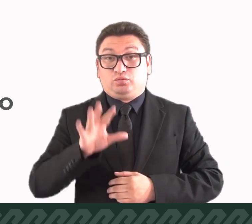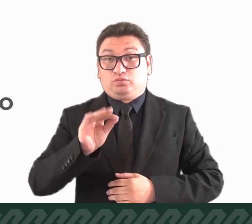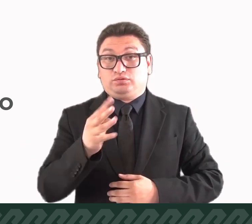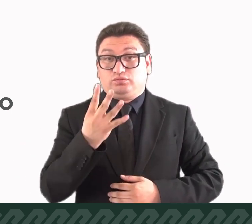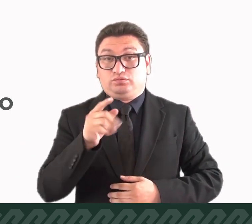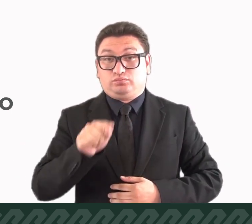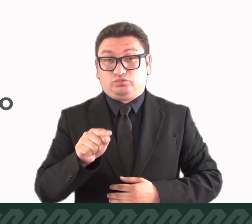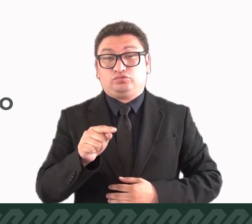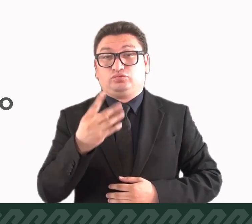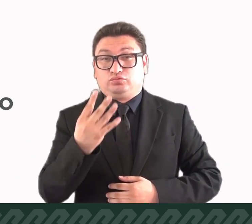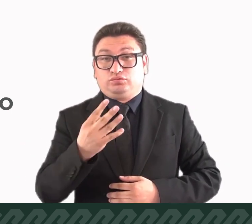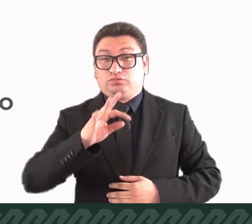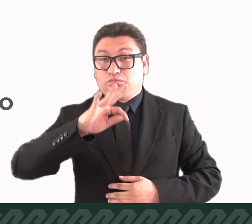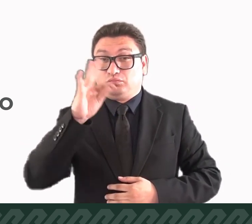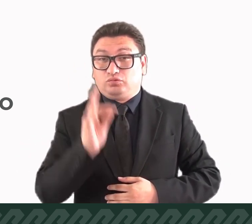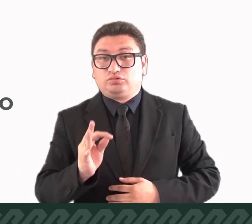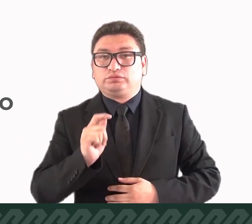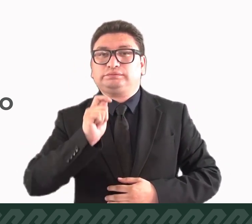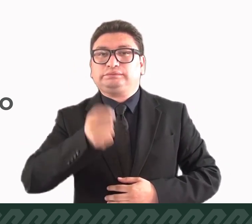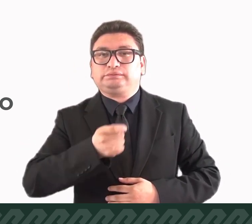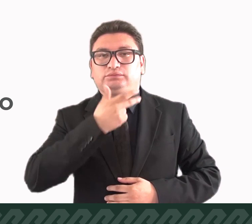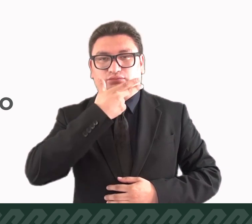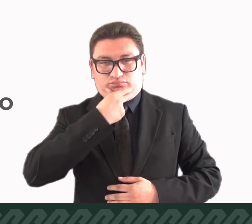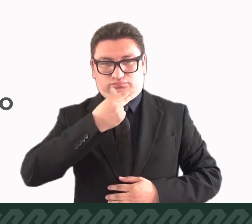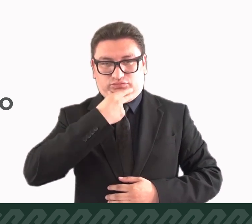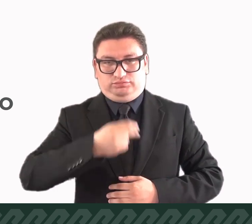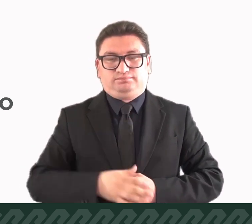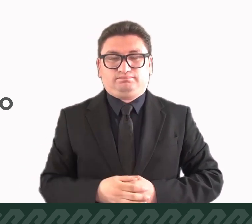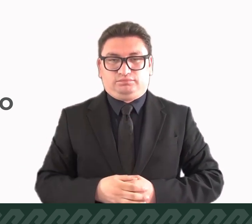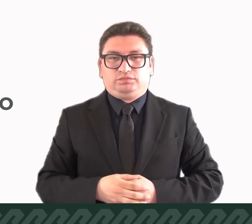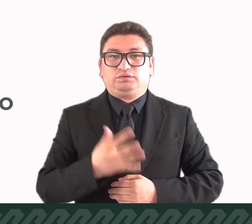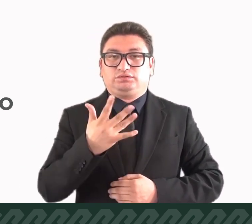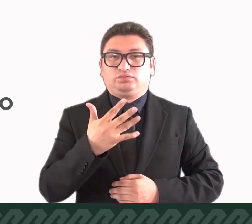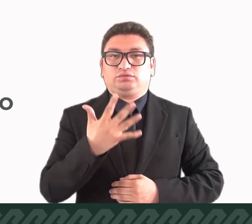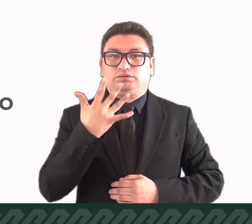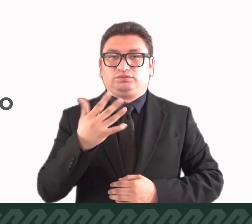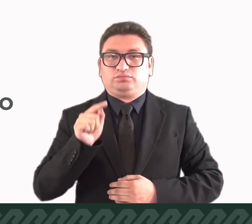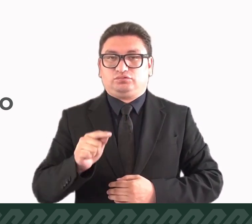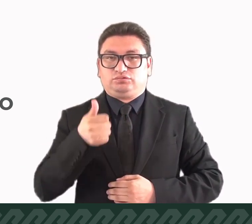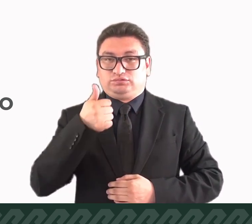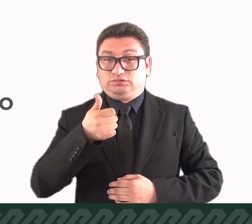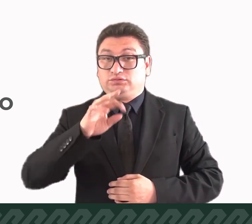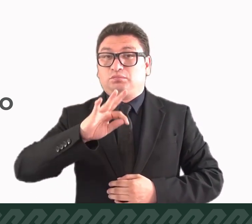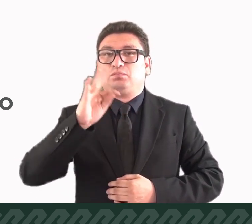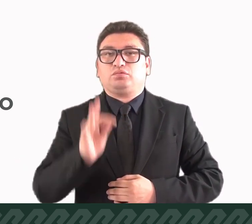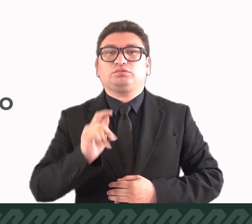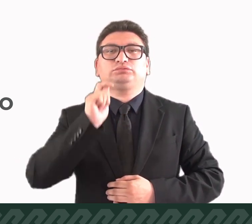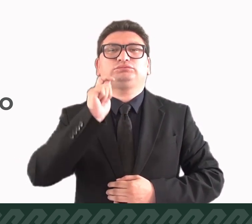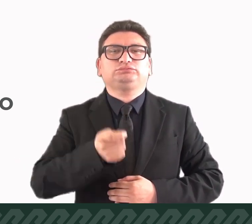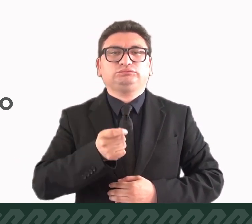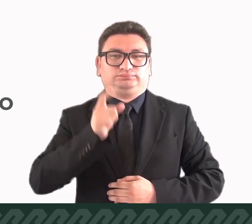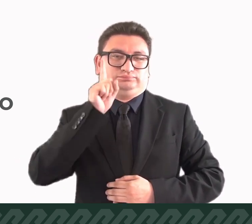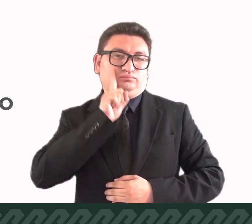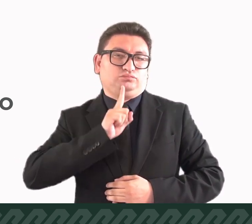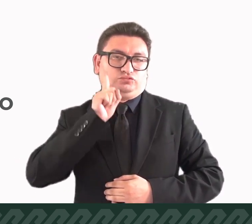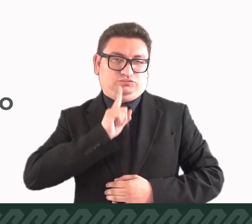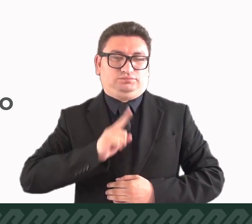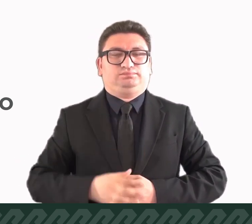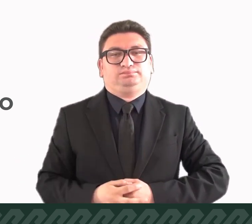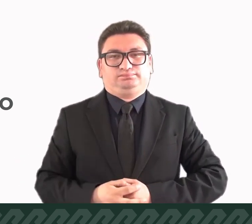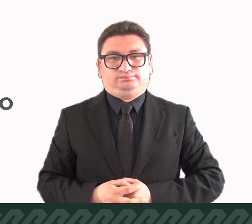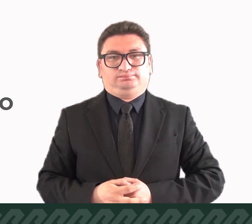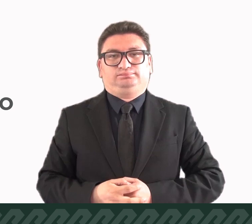cuales 44.4% son hombres y 55.6%